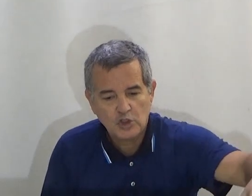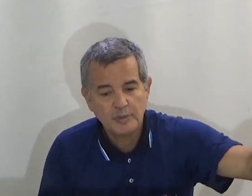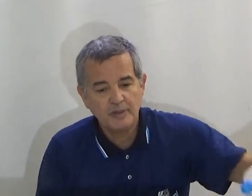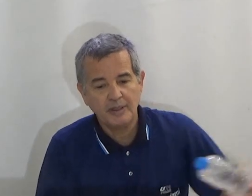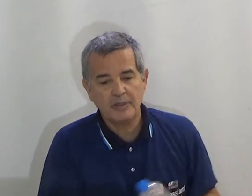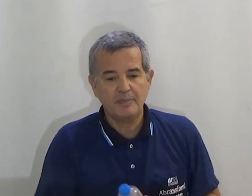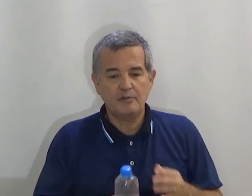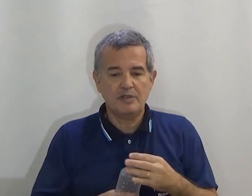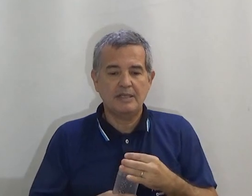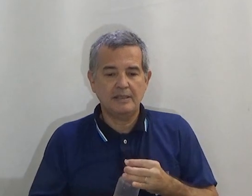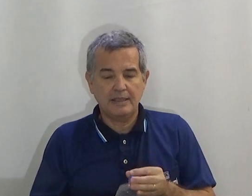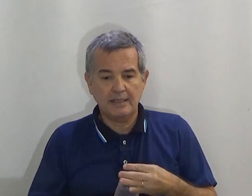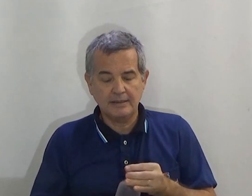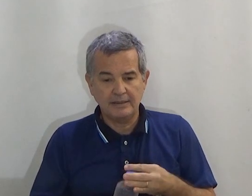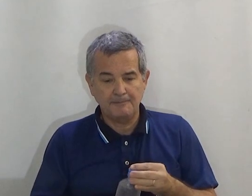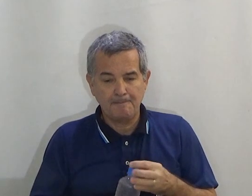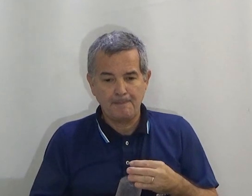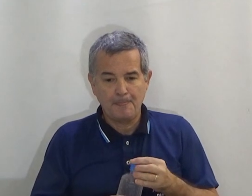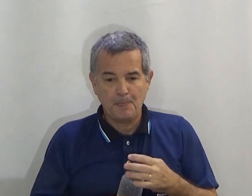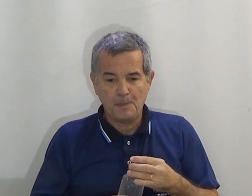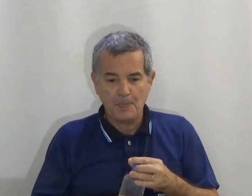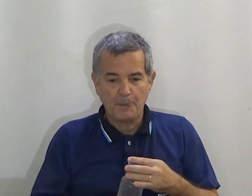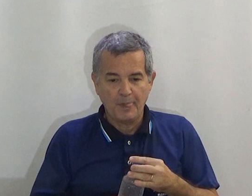Deixa eu beber uma aguinha para não forçar tanta garganta.